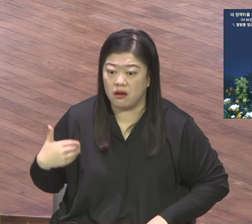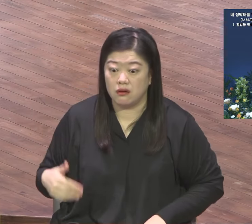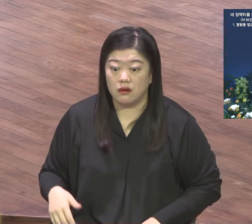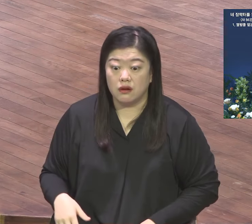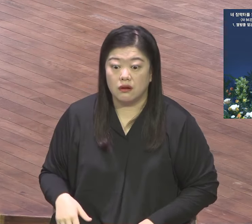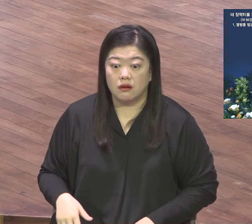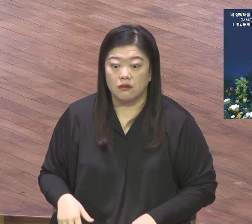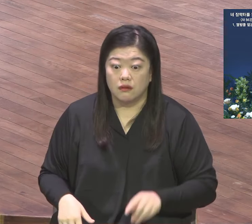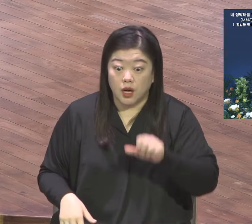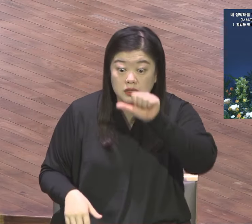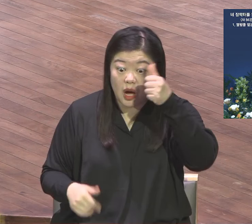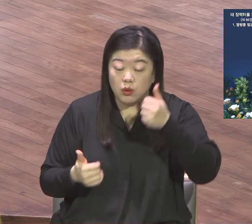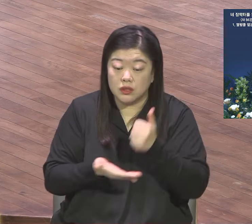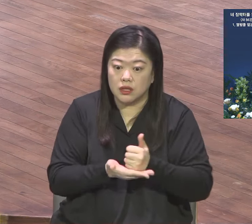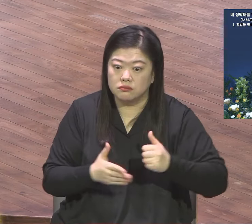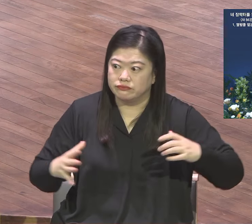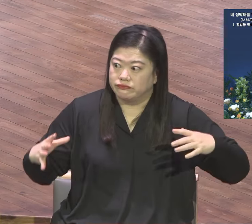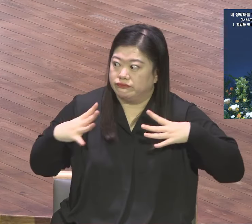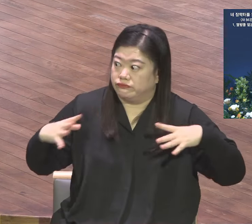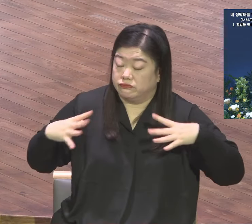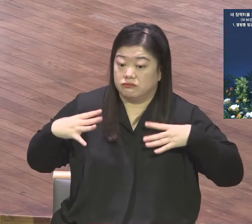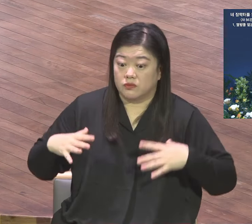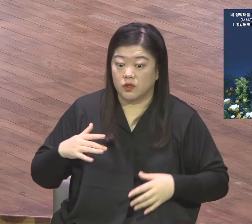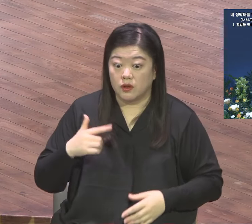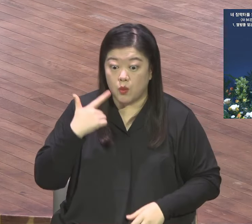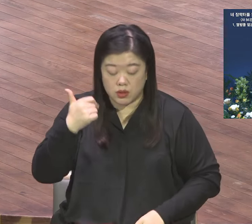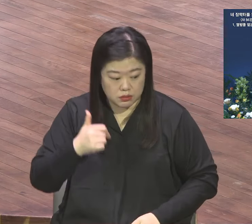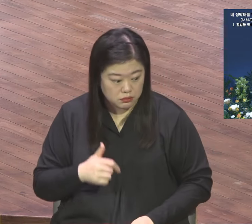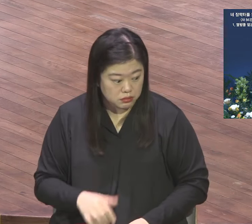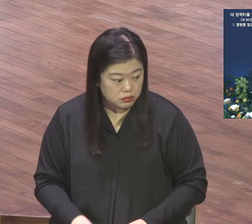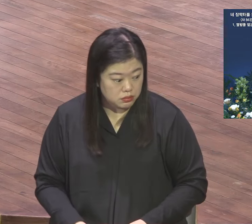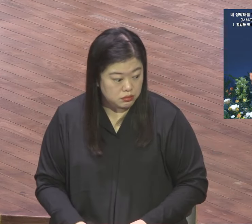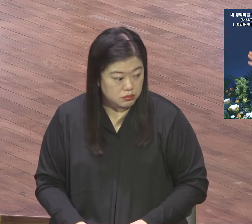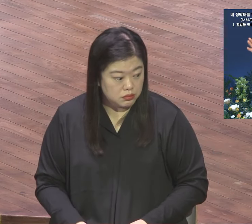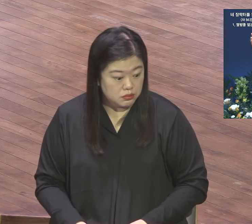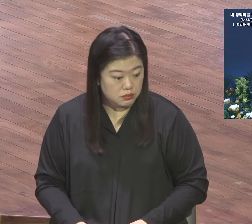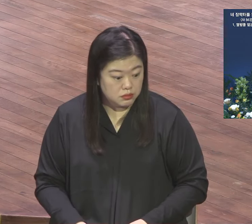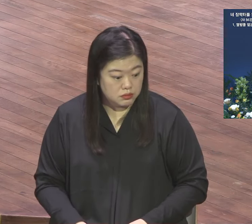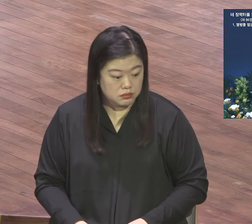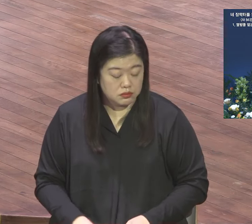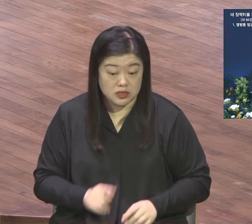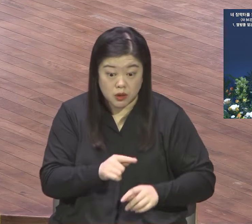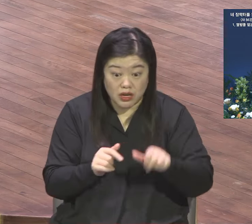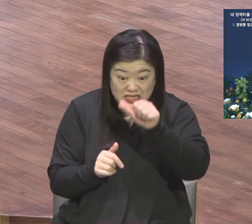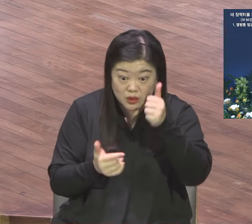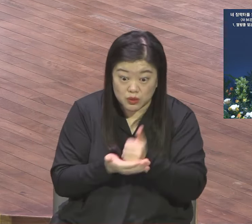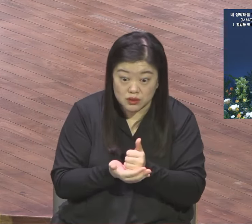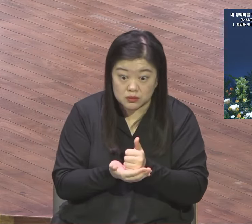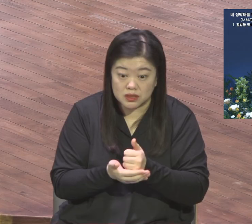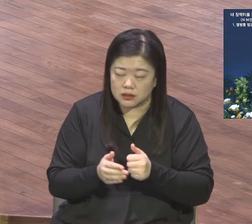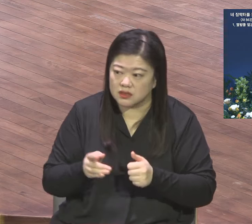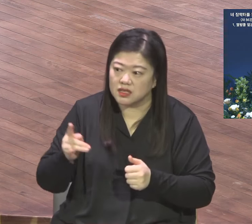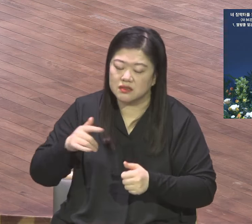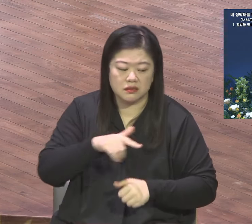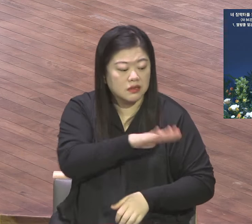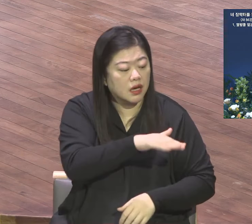자기 그냥 무시한다고 그냥 고발해 불법으로 했다고 이래가지고 얼마나 장기필또 목사님